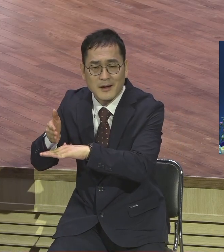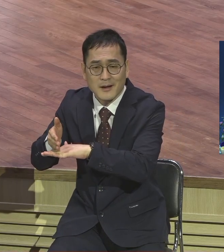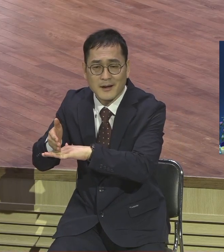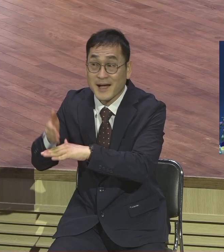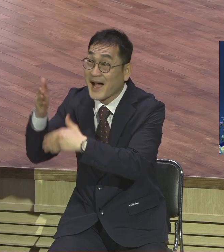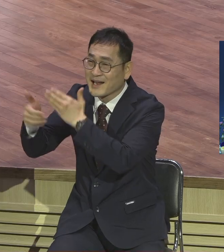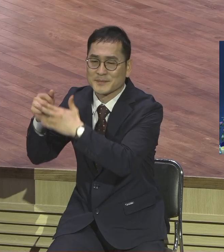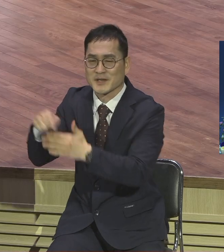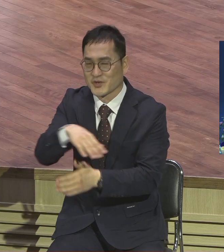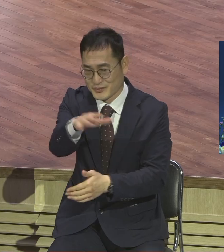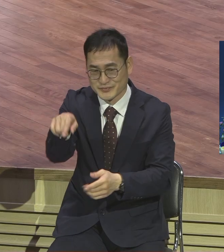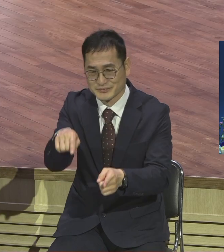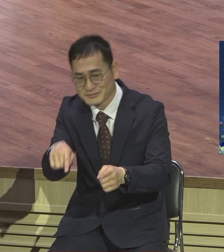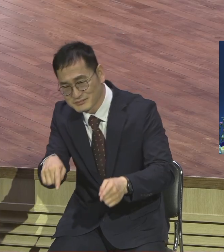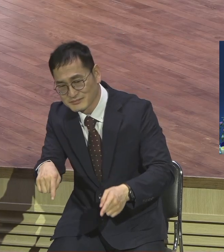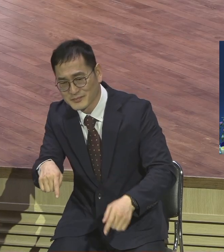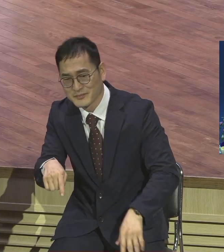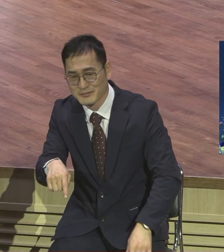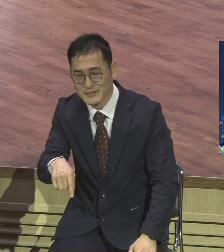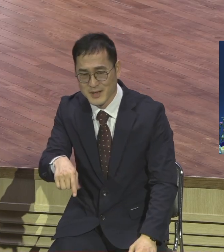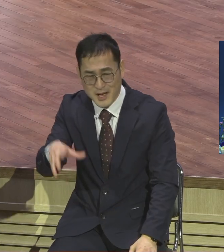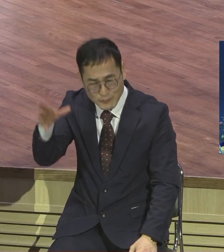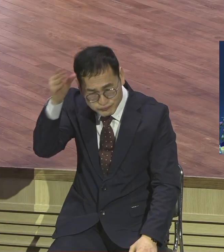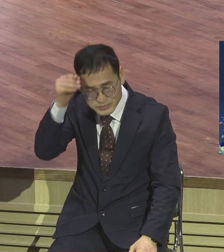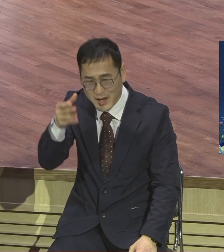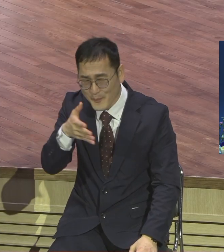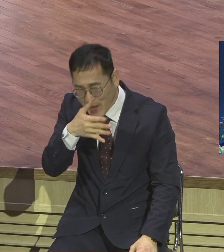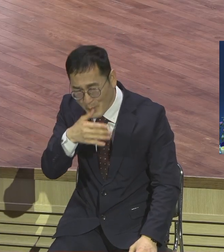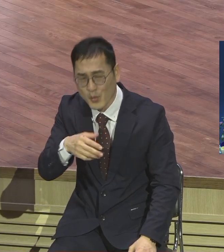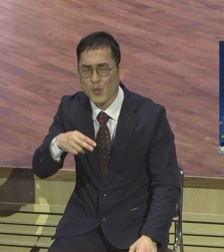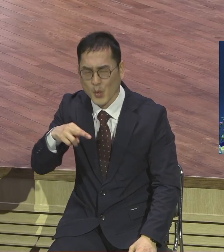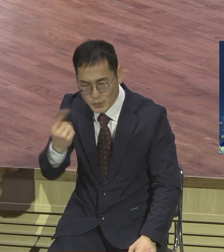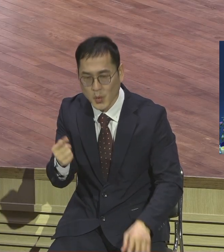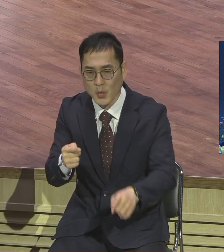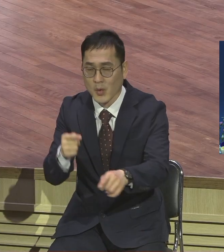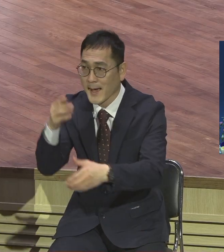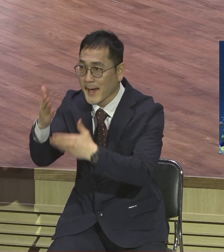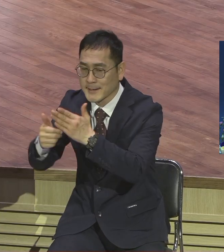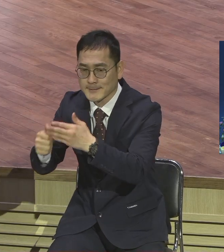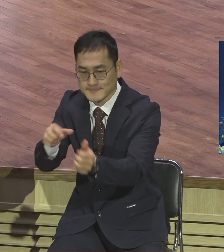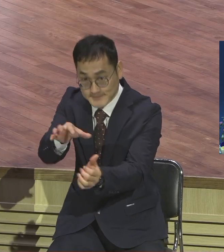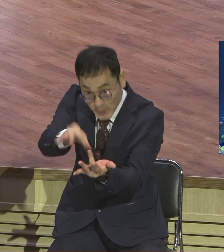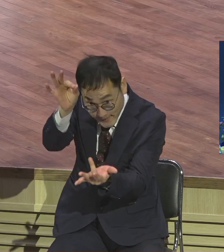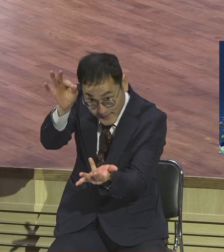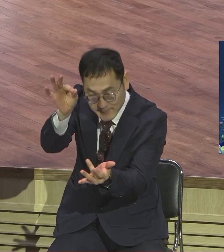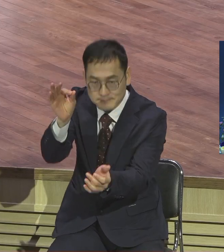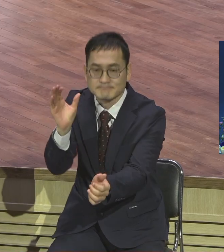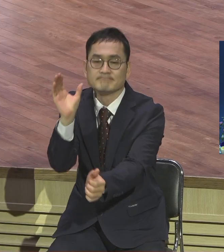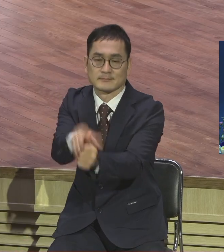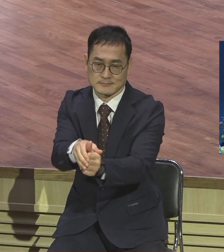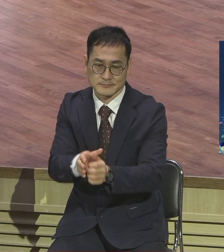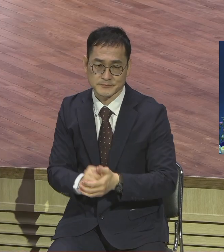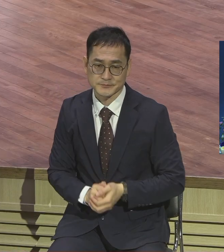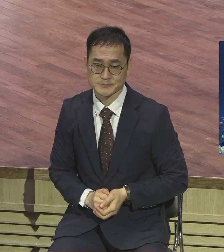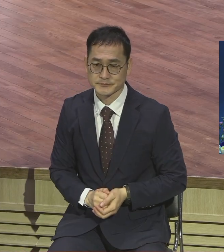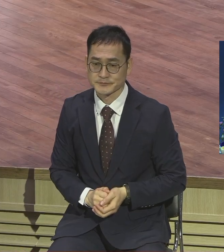제자들을 모두 다 평범하고 평범한 사람인데 성령의 사람 되니까